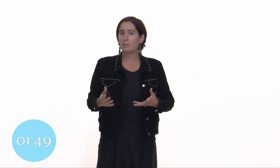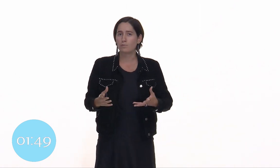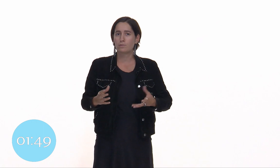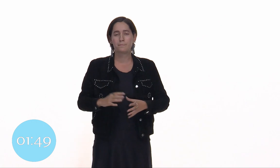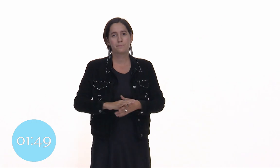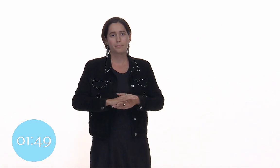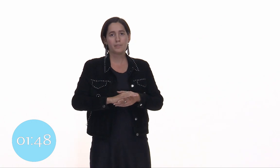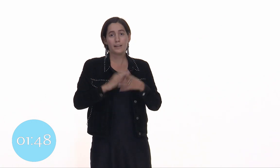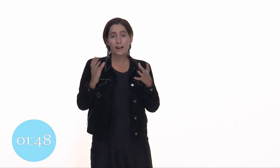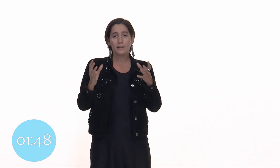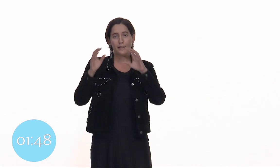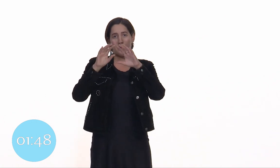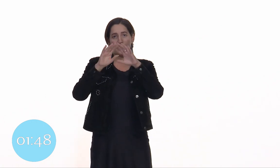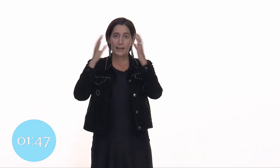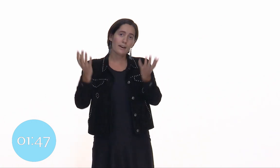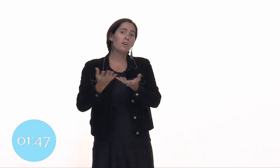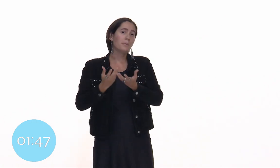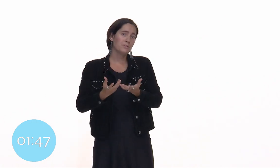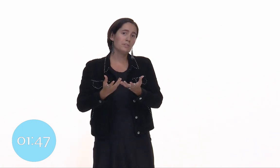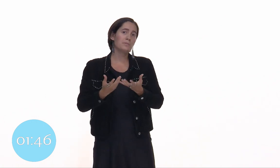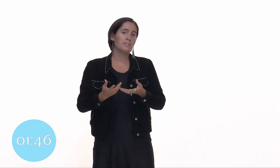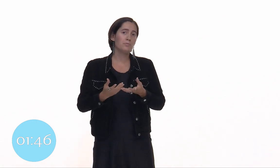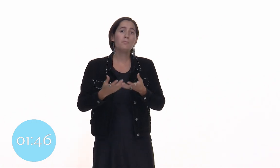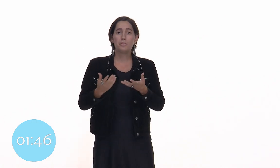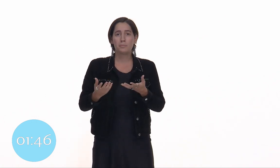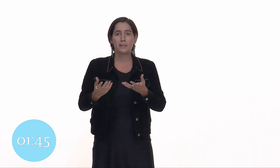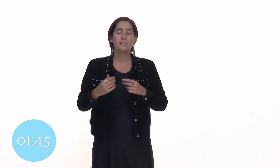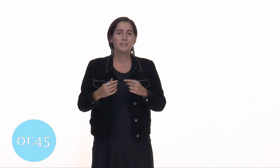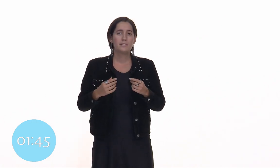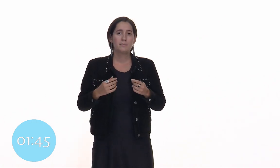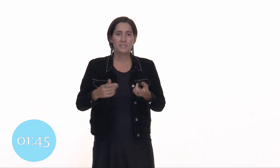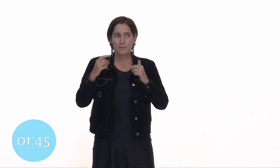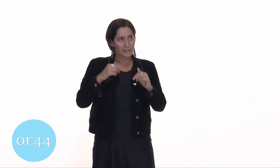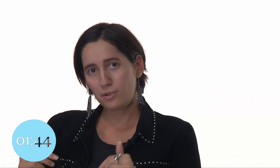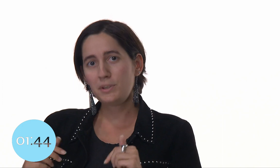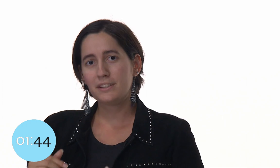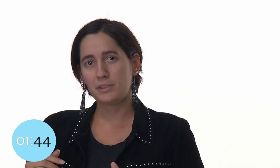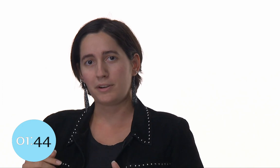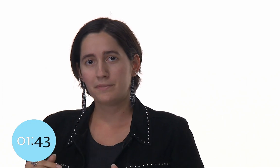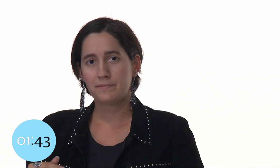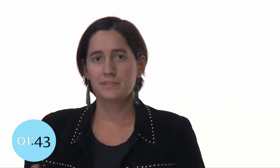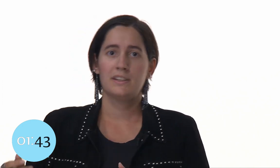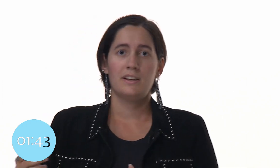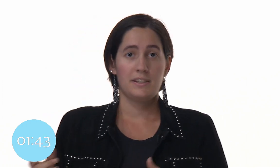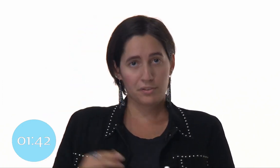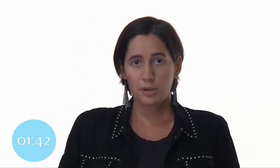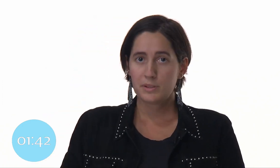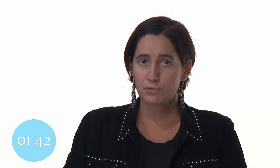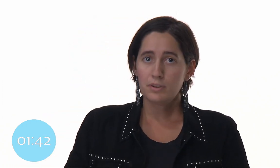la mousse. Là, l'air emprisonné au sein des bulles peut vibrer. Mais il n pas que lui qui vibre. Les enveloppes des bulles,